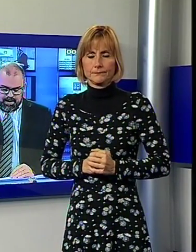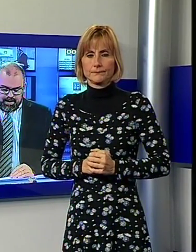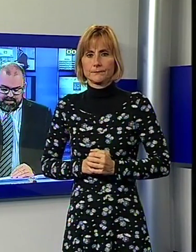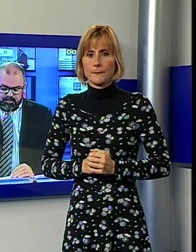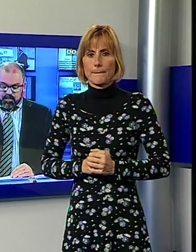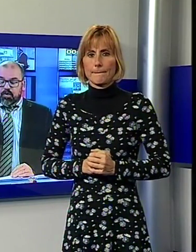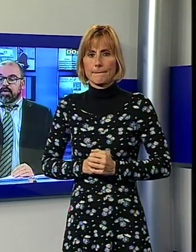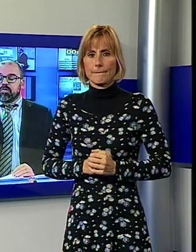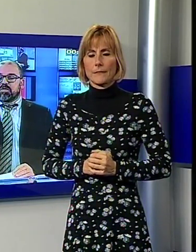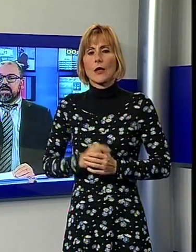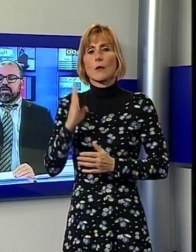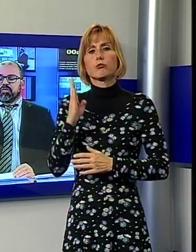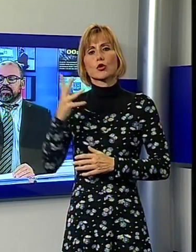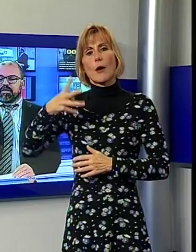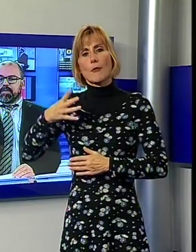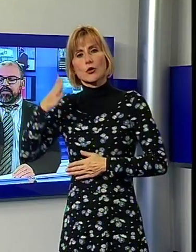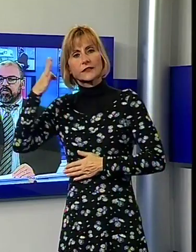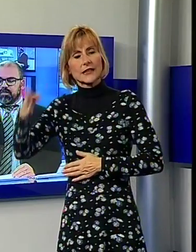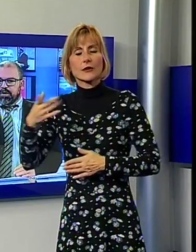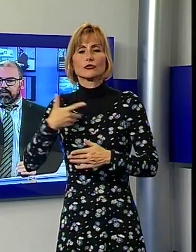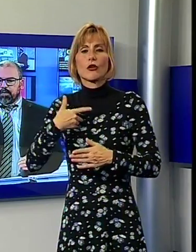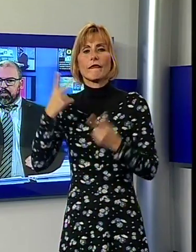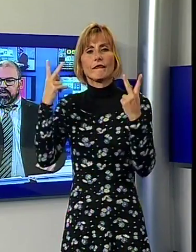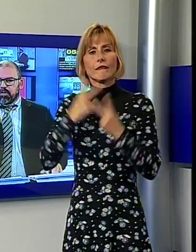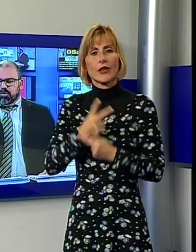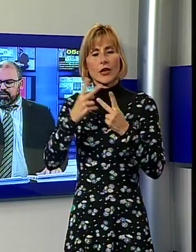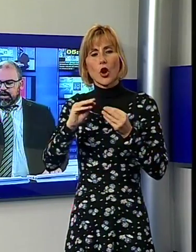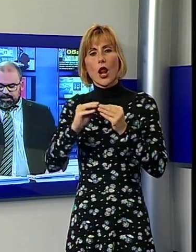Andiamo a Borgo Ammozzano dove è stato aperto un vero e proprio laboratorio d'arte.